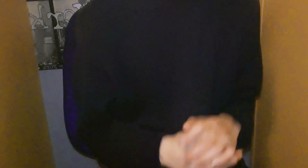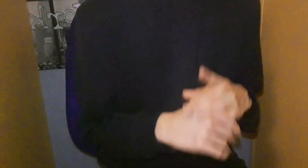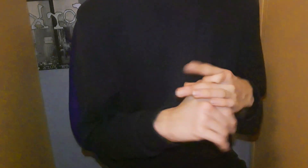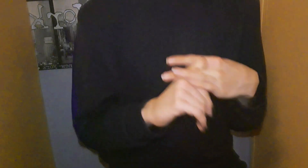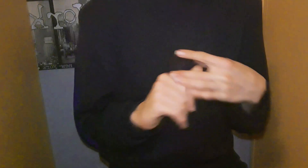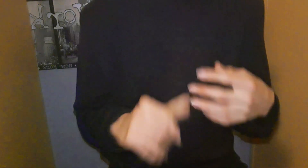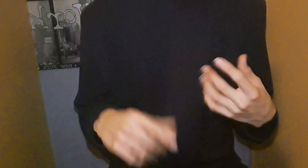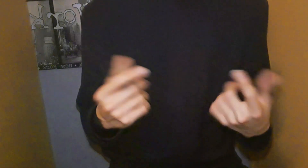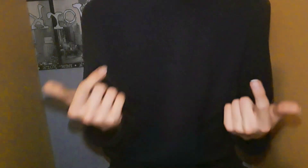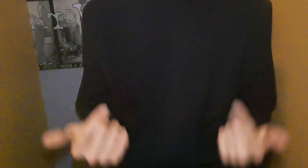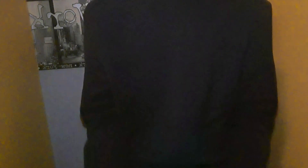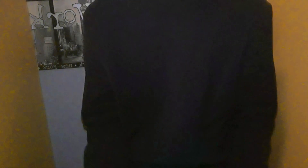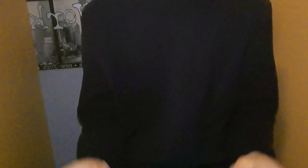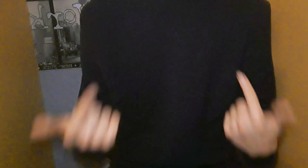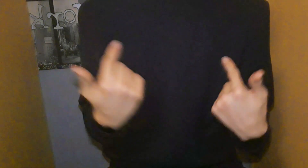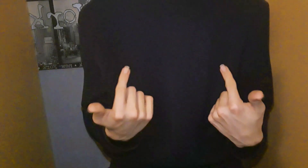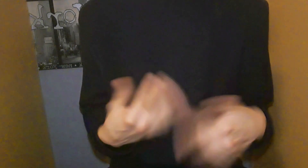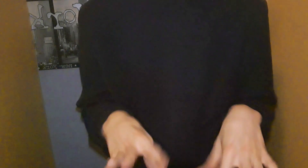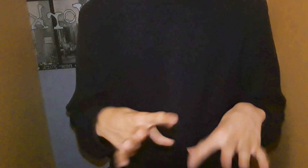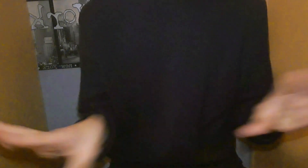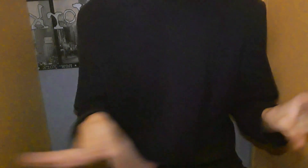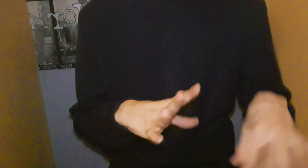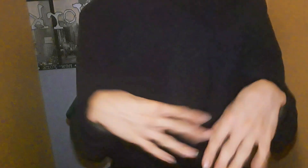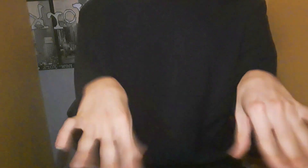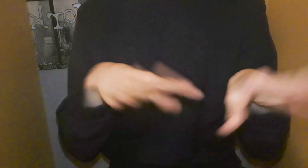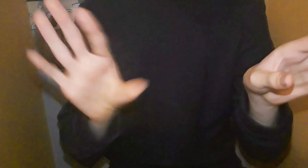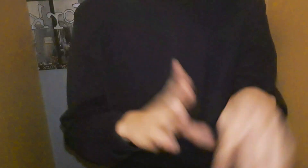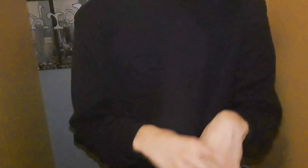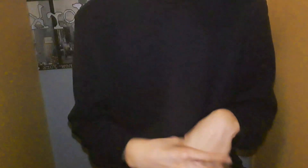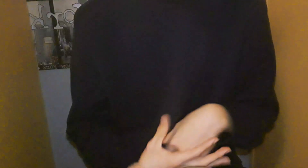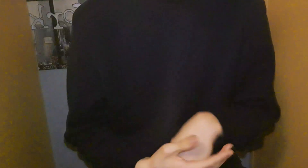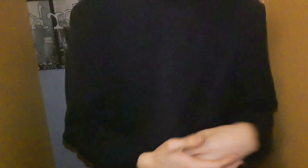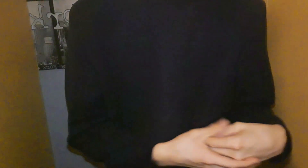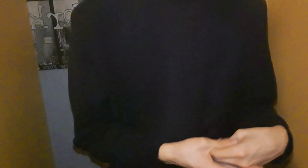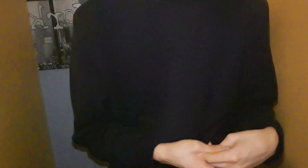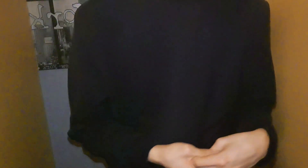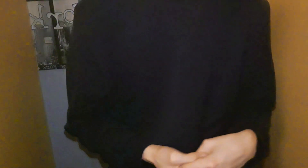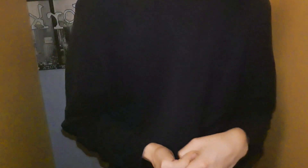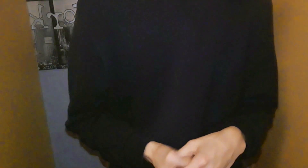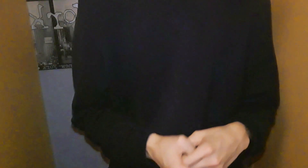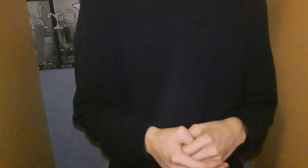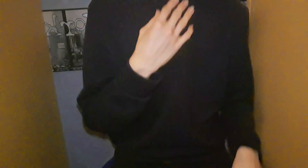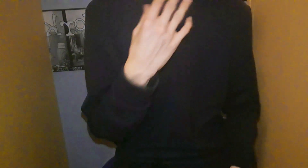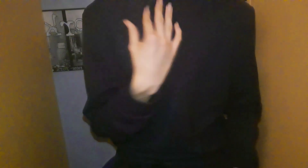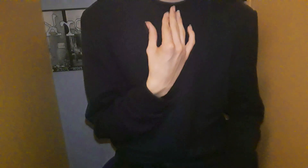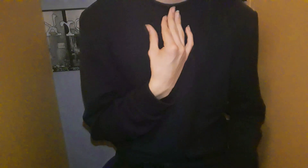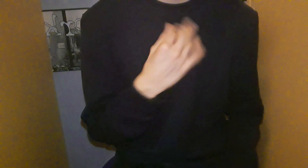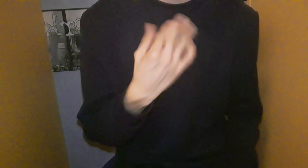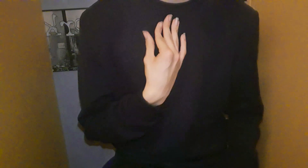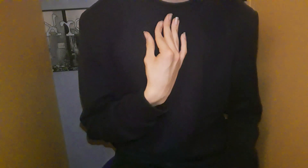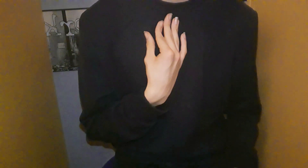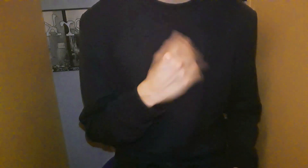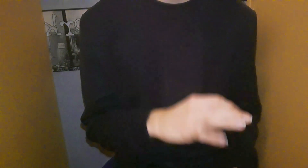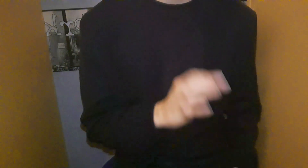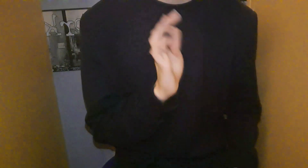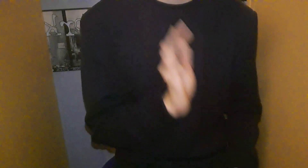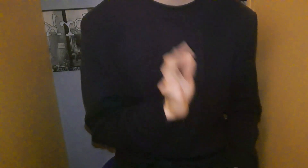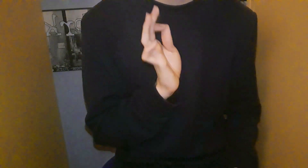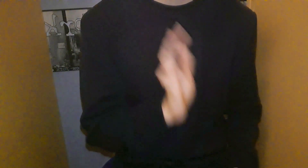En fait, le problème C'est que pour les aigus Je suis obligé de prendre ma voix de Roger Pour ceux qui ont la rêve Et Sauf que pour les aigus La voix de Roger Elle est clairement pas